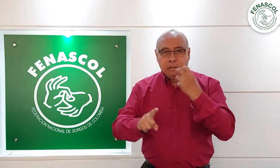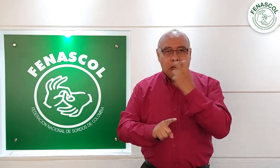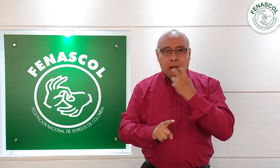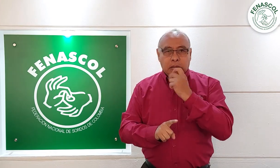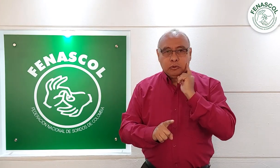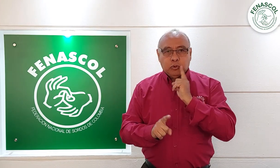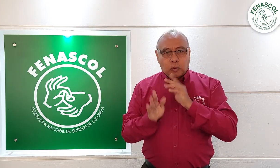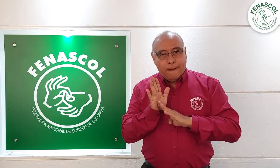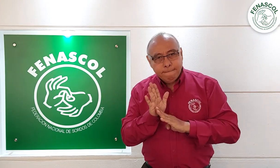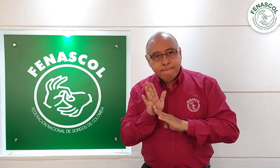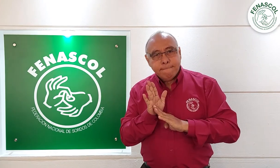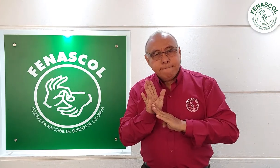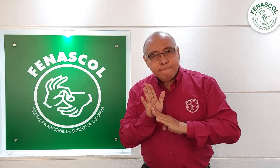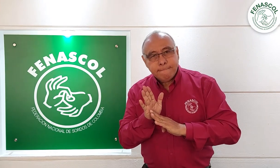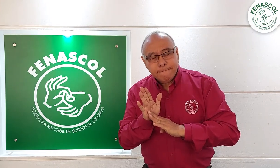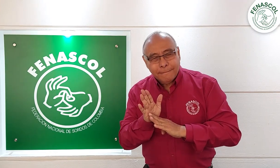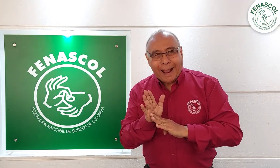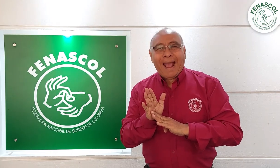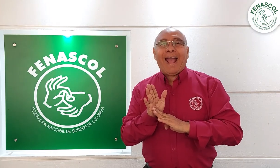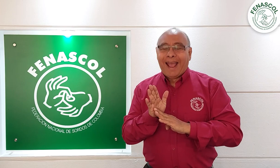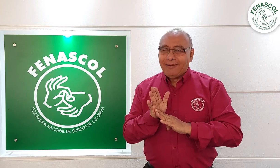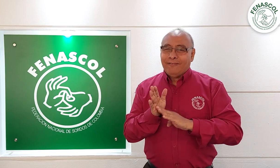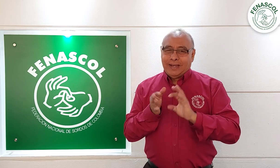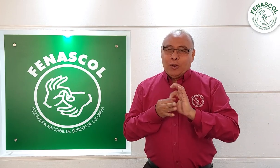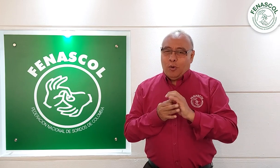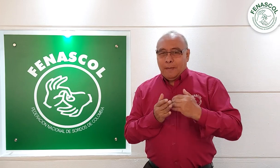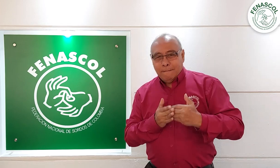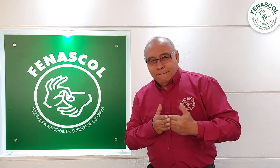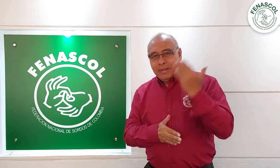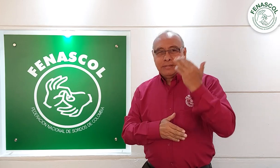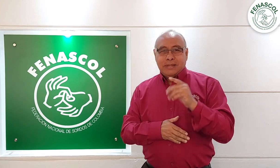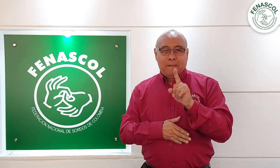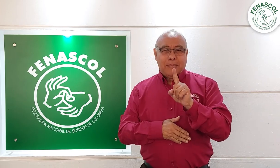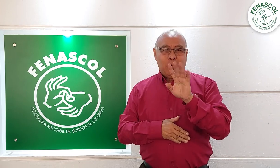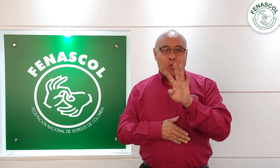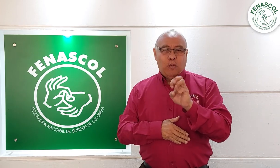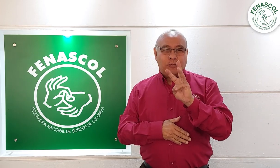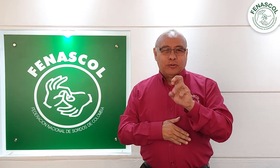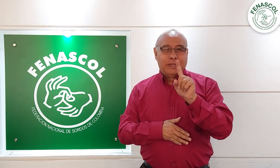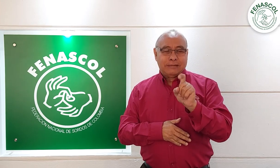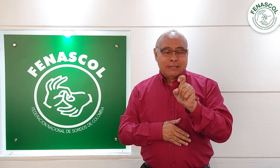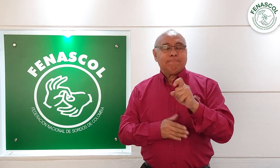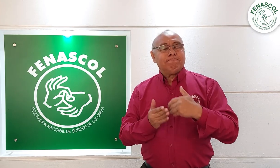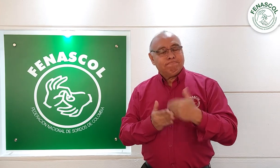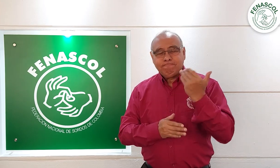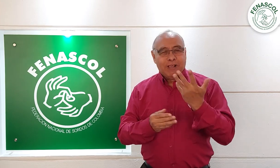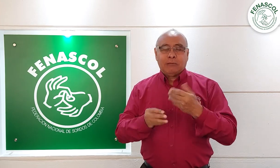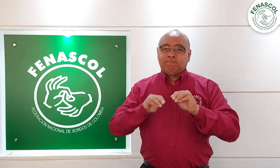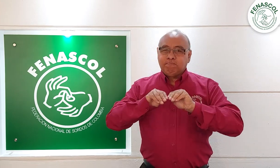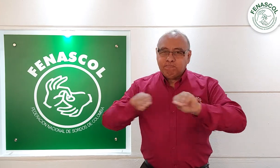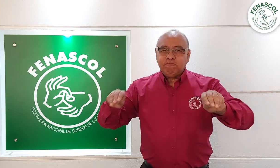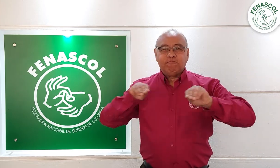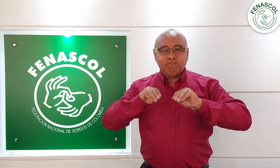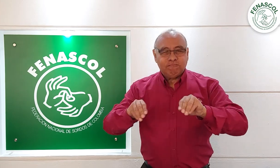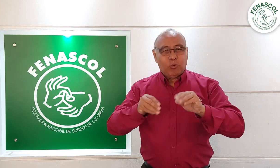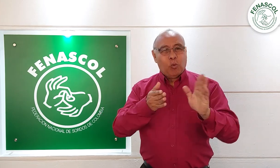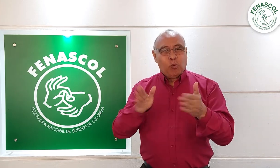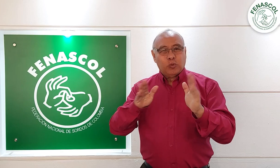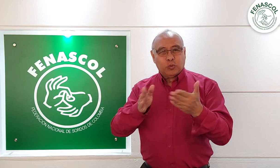estancamiento en el progreso de la comunidad. Desde 1986, la Federación inició a formación de la lengua de señas colombiana